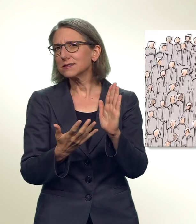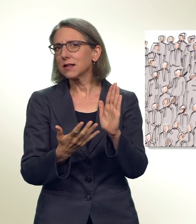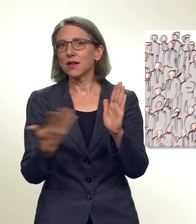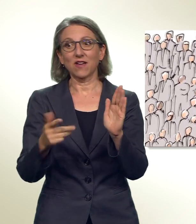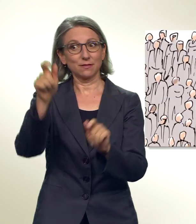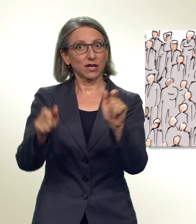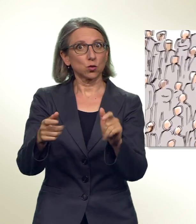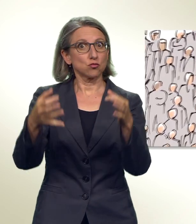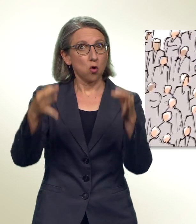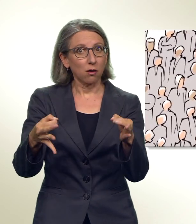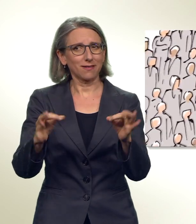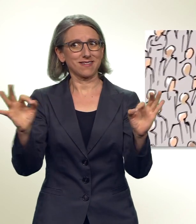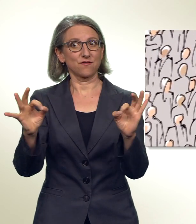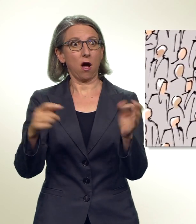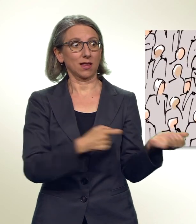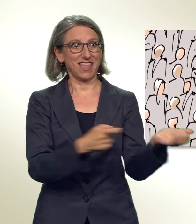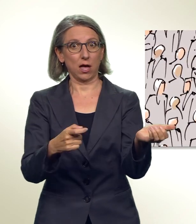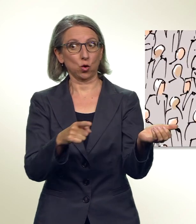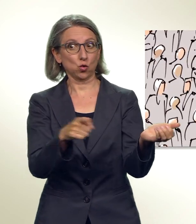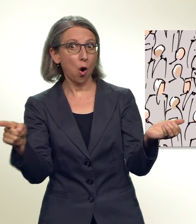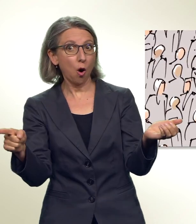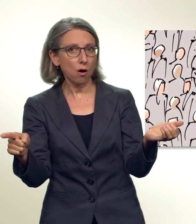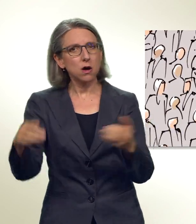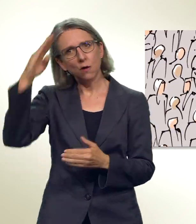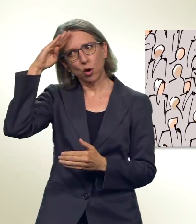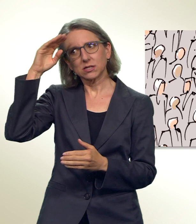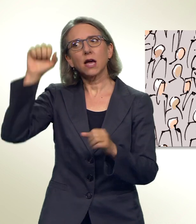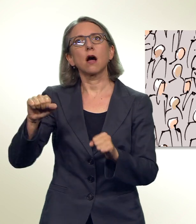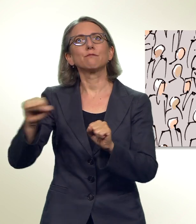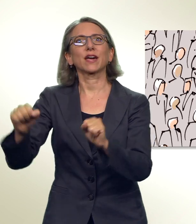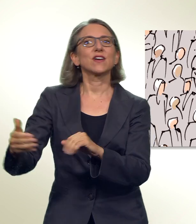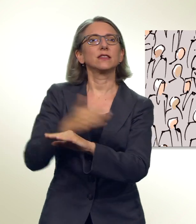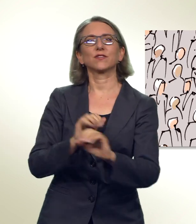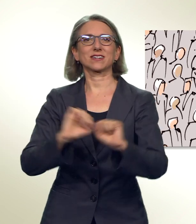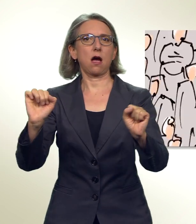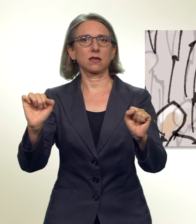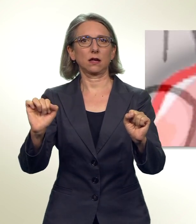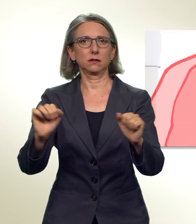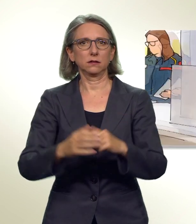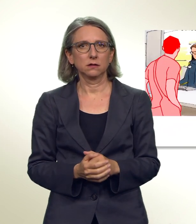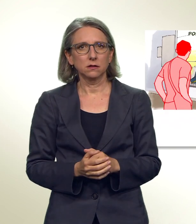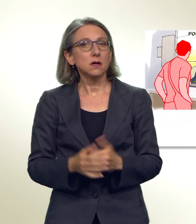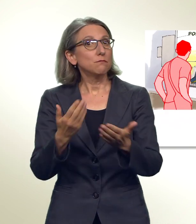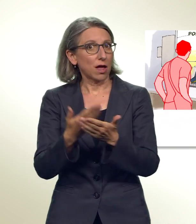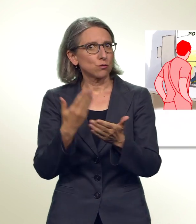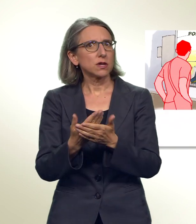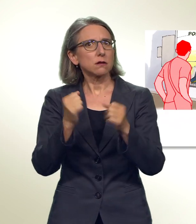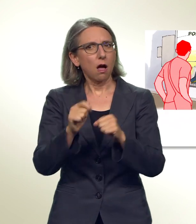präventiv gegen Personen vorgehen, von denen eine konkrete terroristische Gefahr ausgeht. Die Polizei könnte sie besser